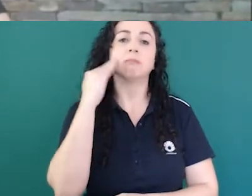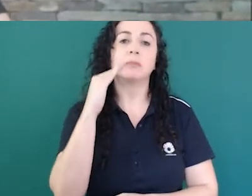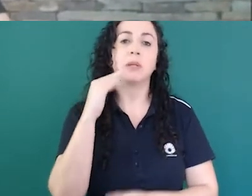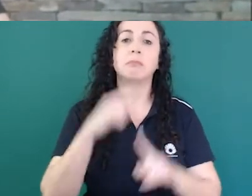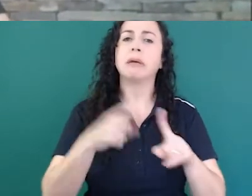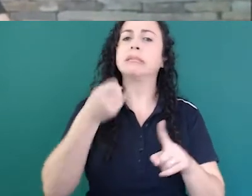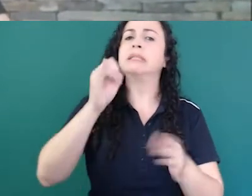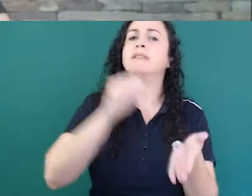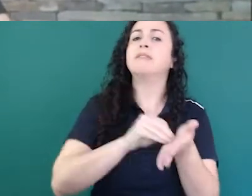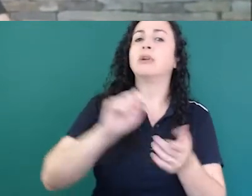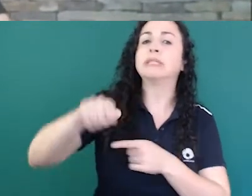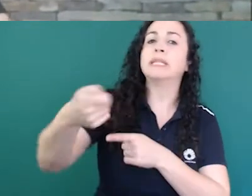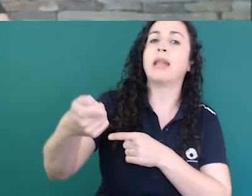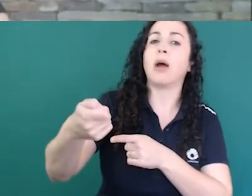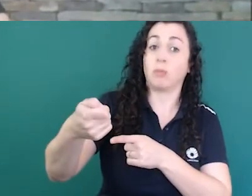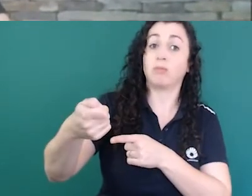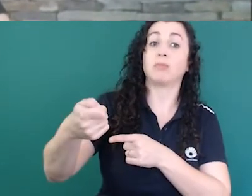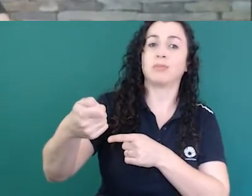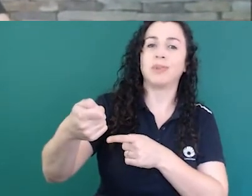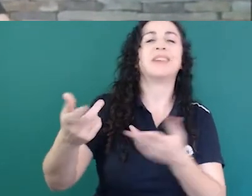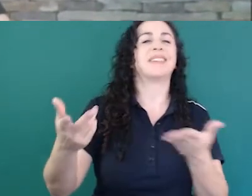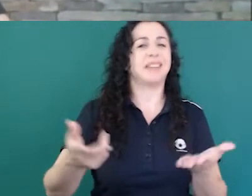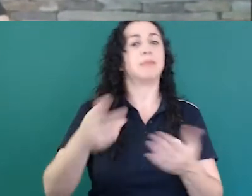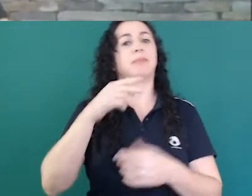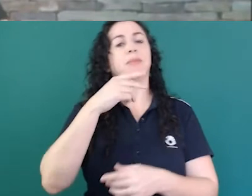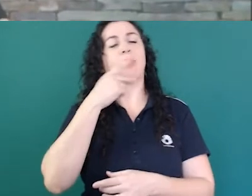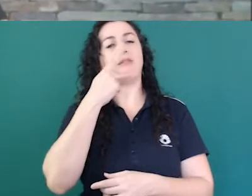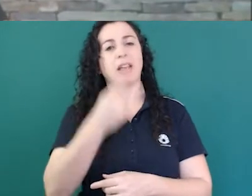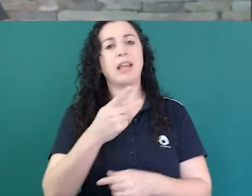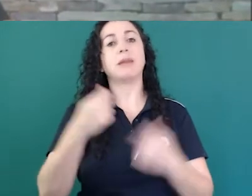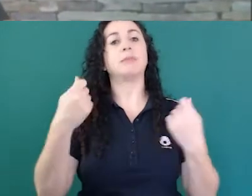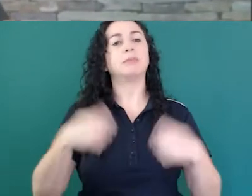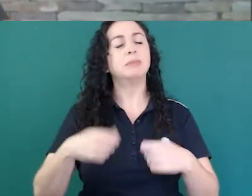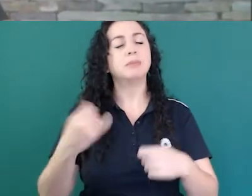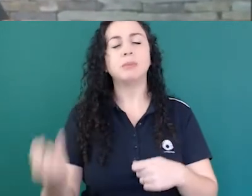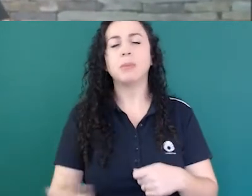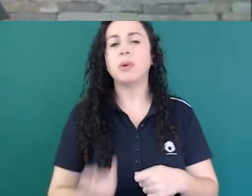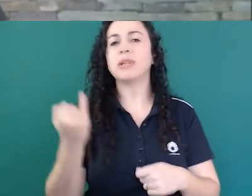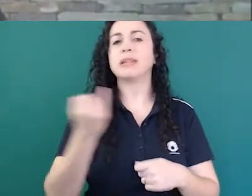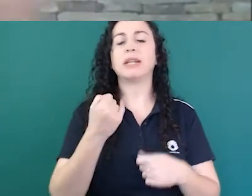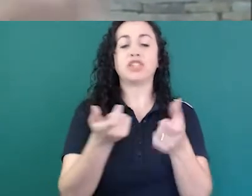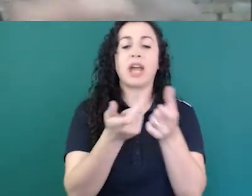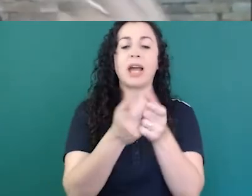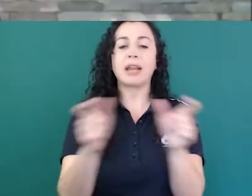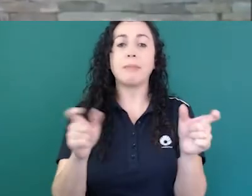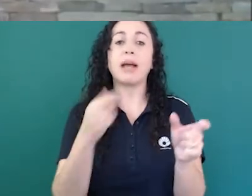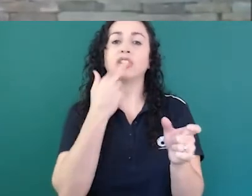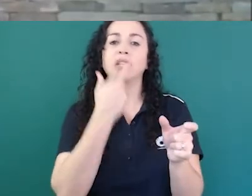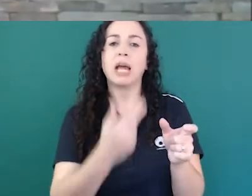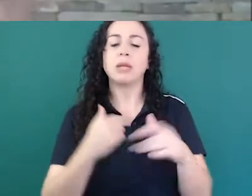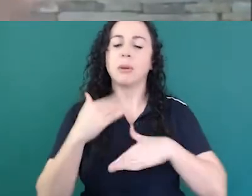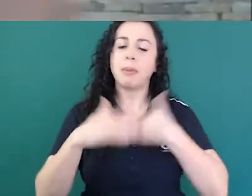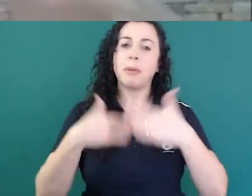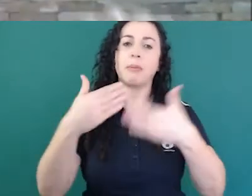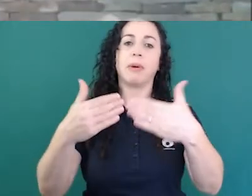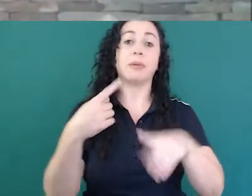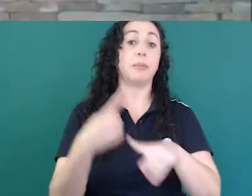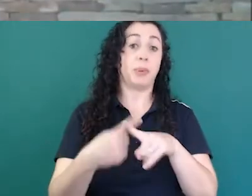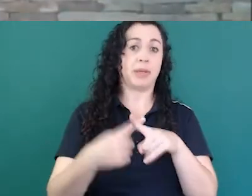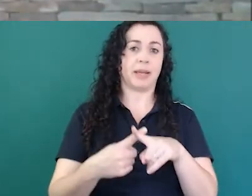da importância da gramatização dessa língua nesse momento atual porque quando não era considerada língua não